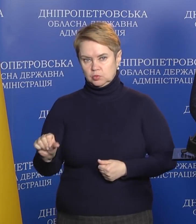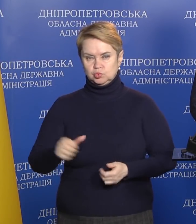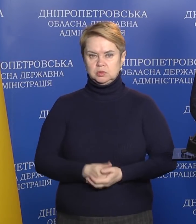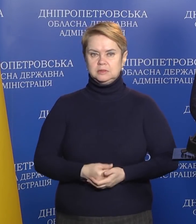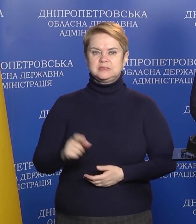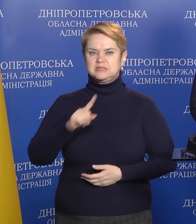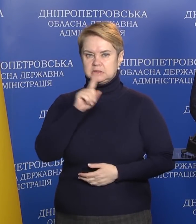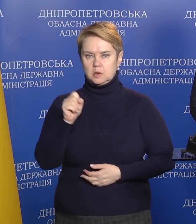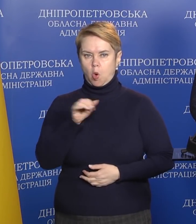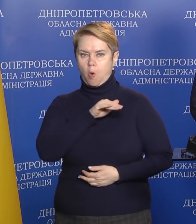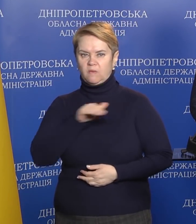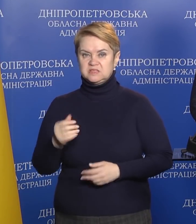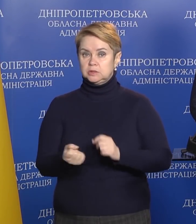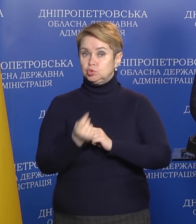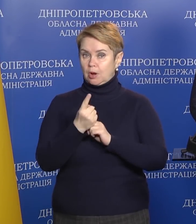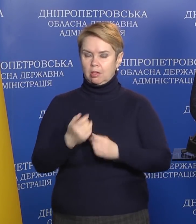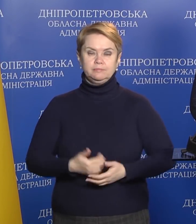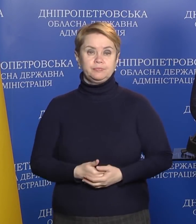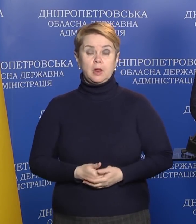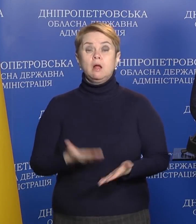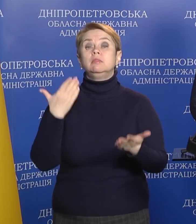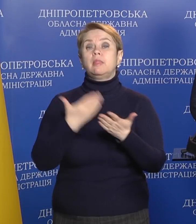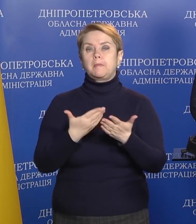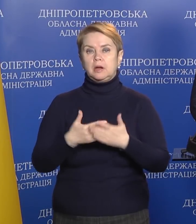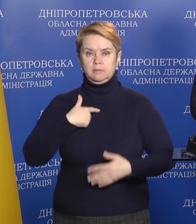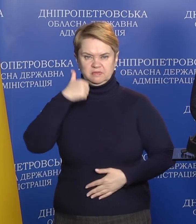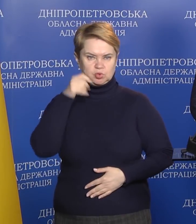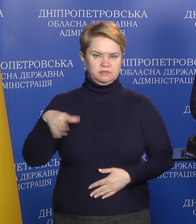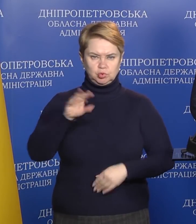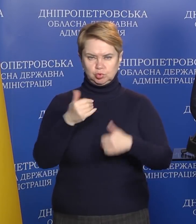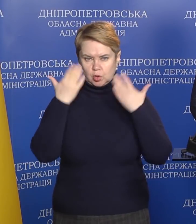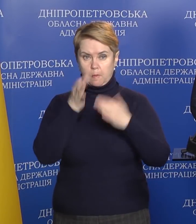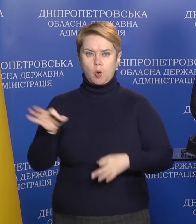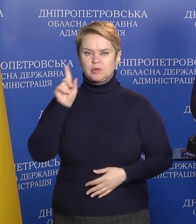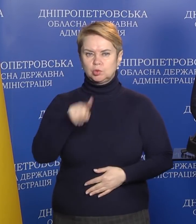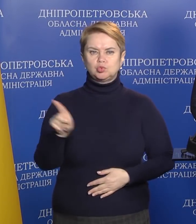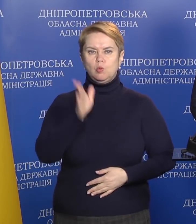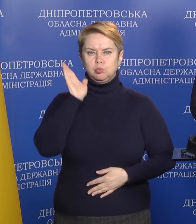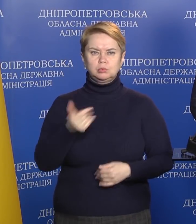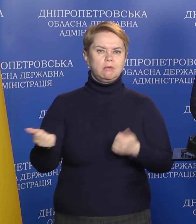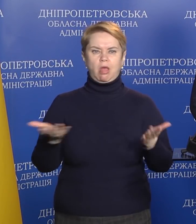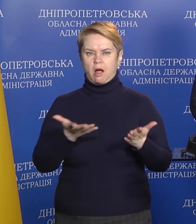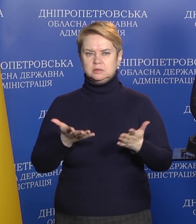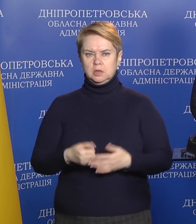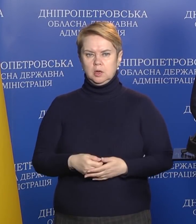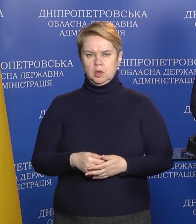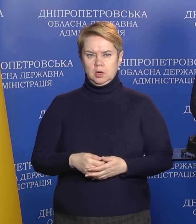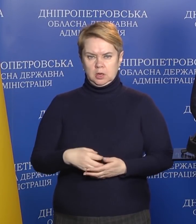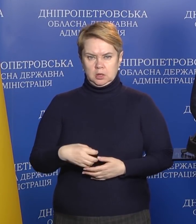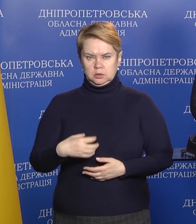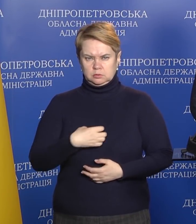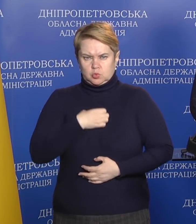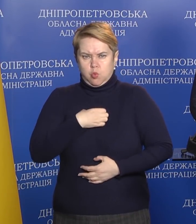з офіційних джерел. Ну, наприклад, ми вчора всі читали про те, що буде якась супер